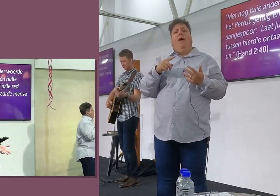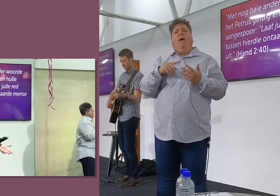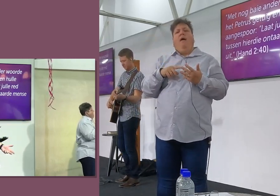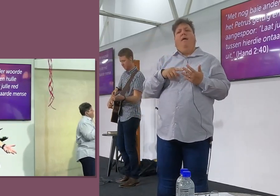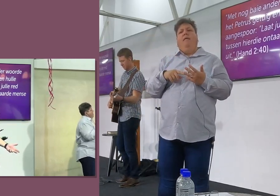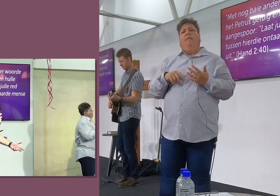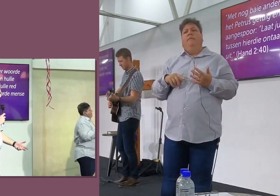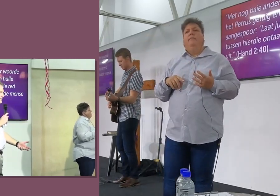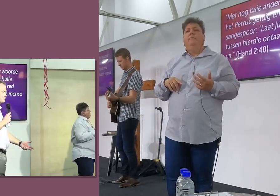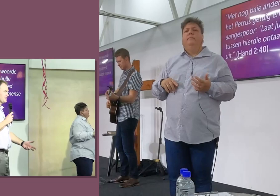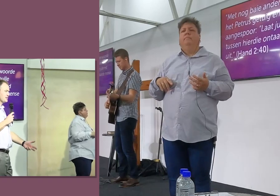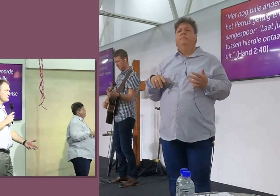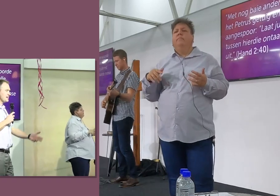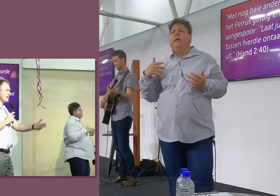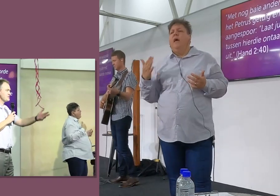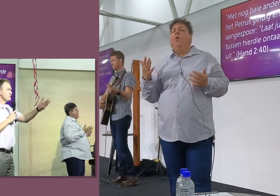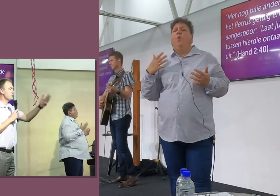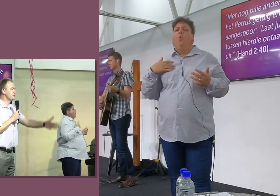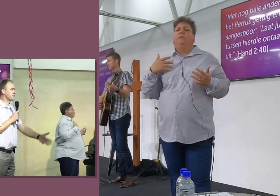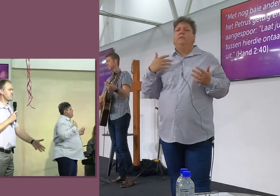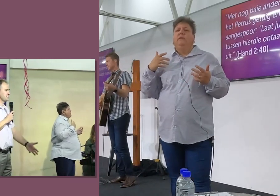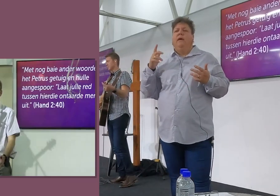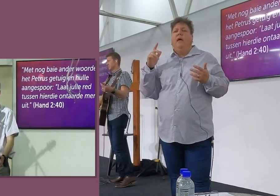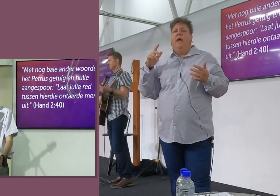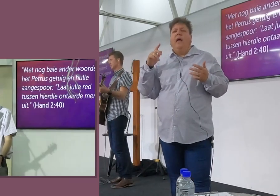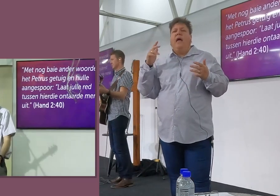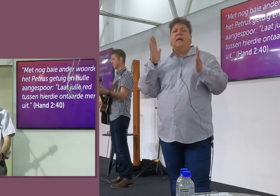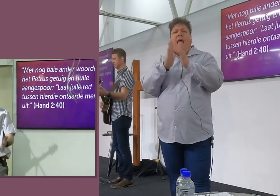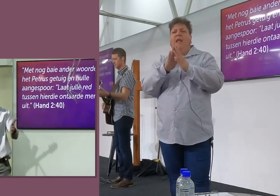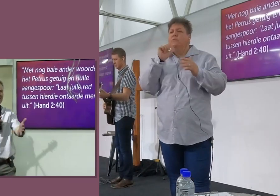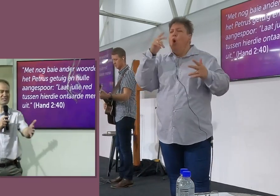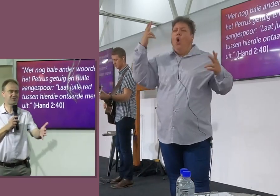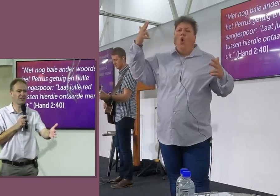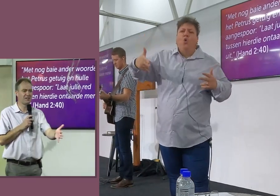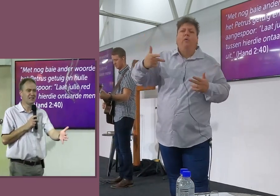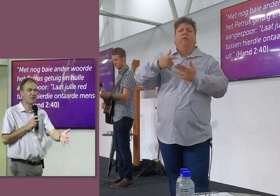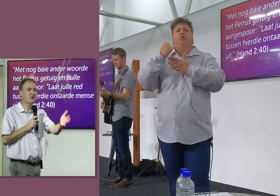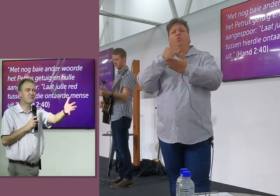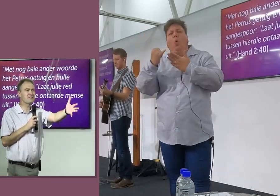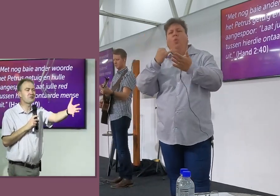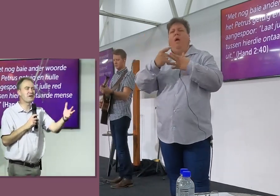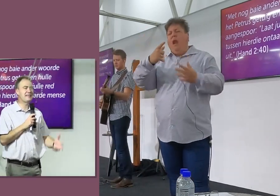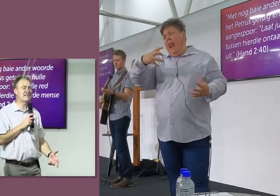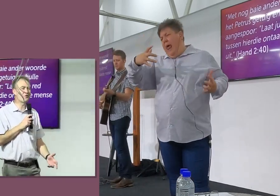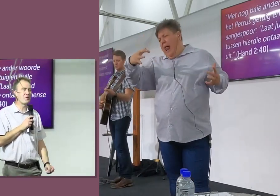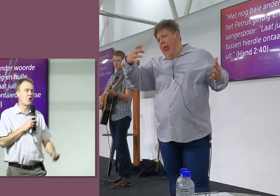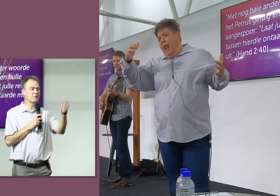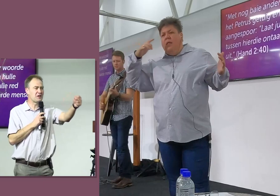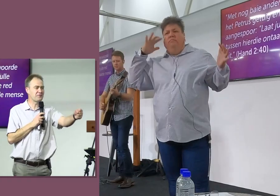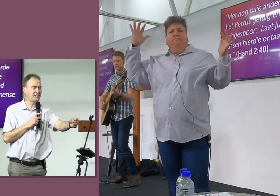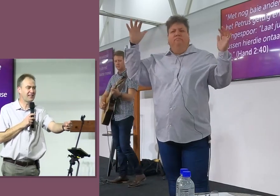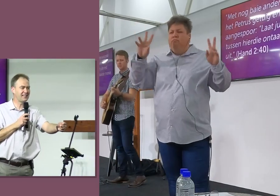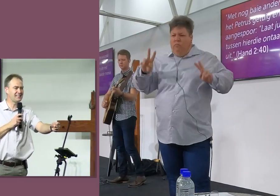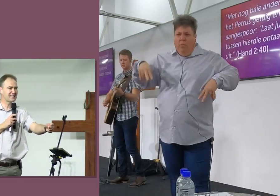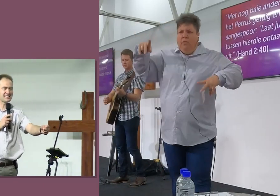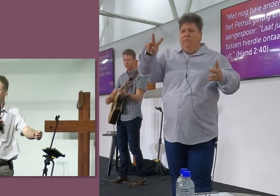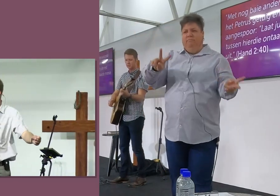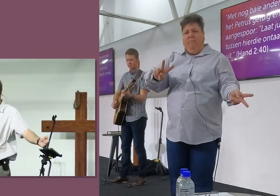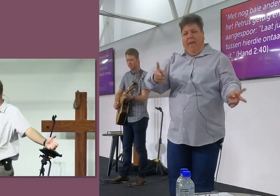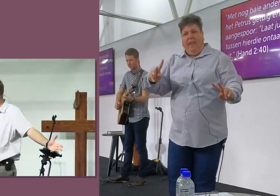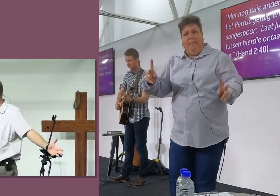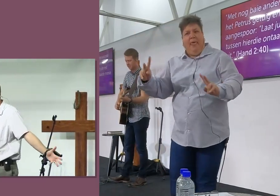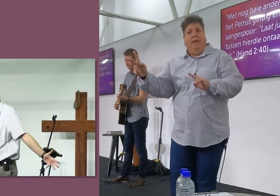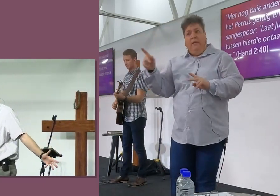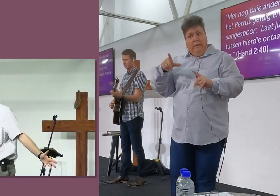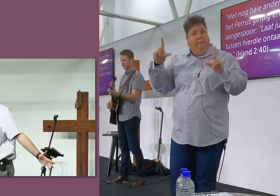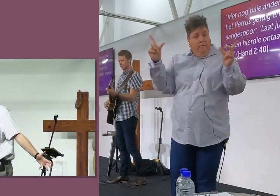wees waarom gaan ek met die? Kan ons nie een kerk wees vir rovers nie? Kan ons nie een kerk wees vir rovers wat tot bekeering kom en opstaan vir die Heer en Jezus nie?